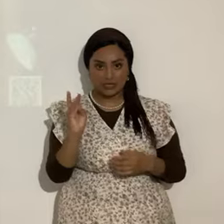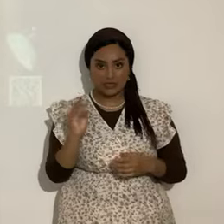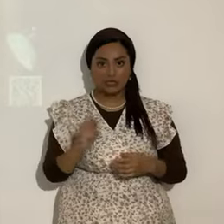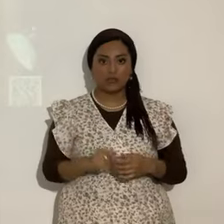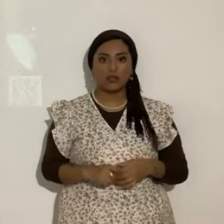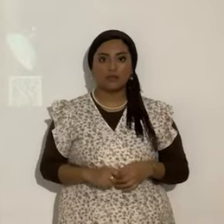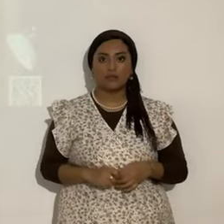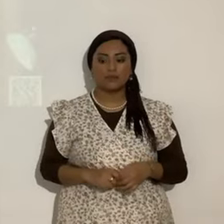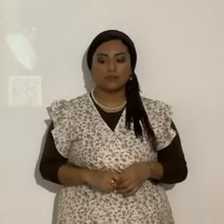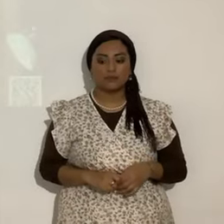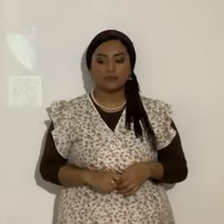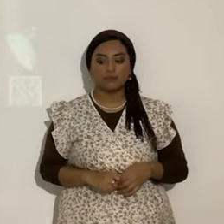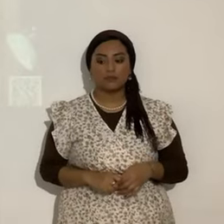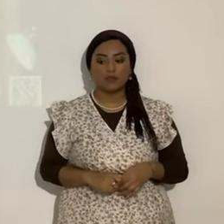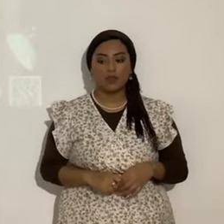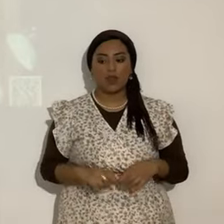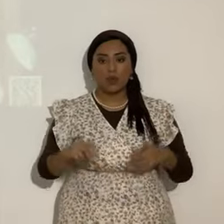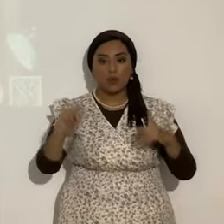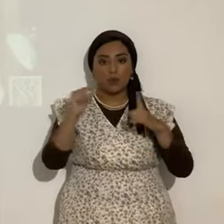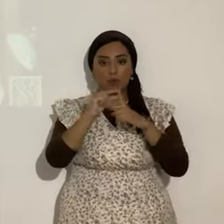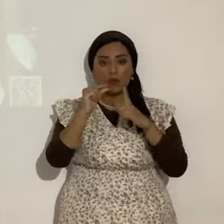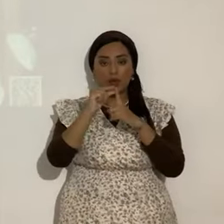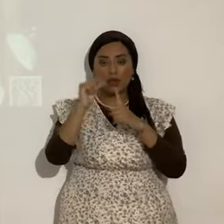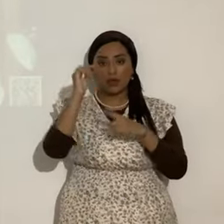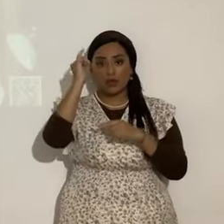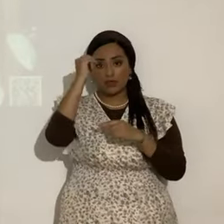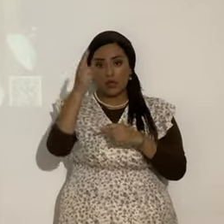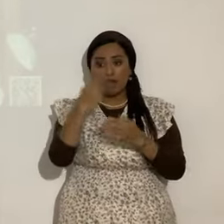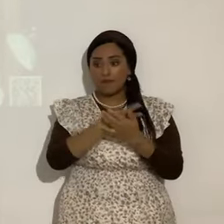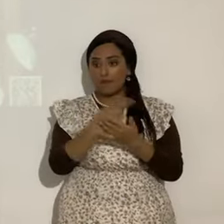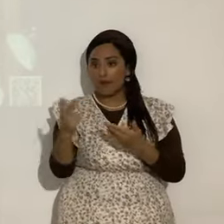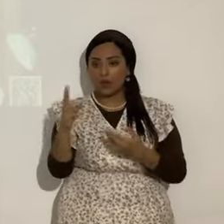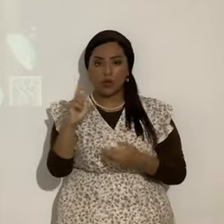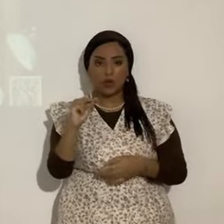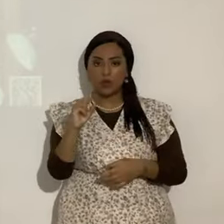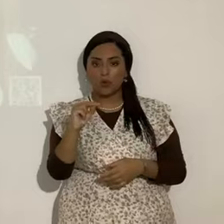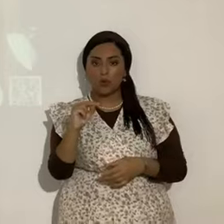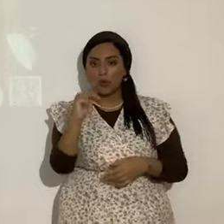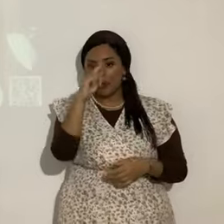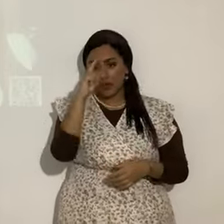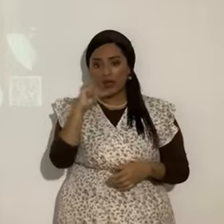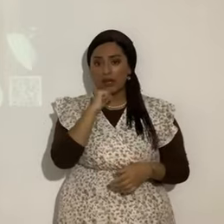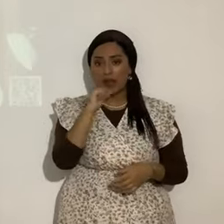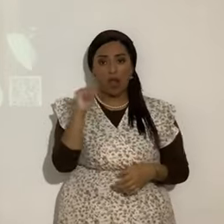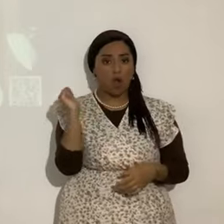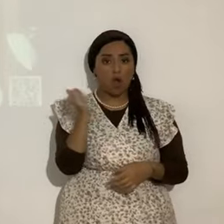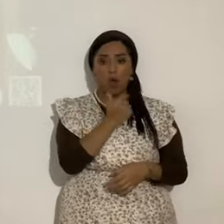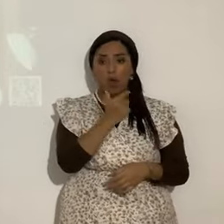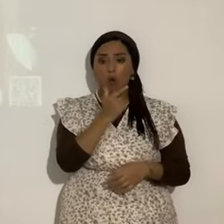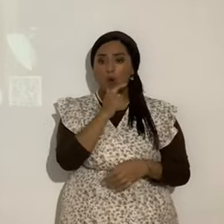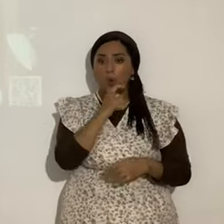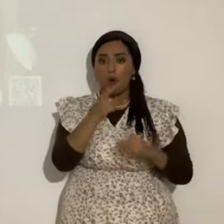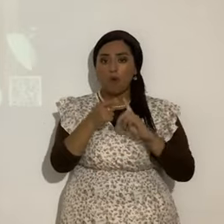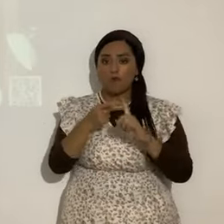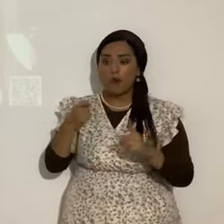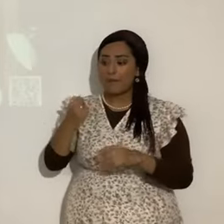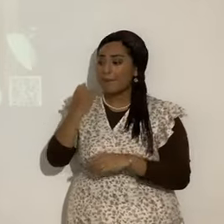no que la palabra de Yahweh haya fallado, porque no todos los que descienden de Israel son israelitas,